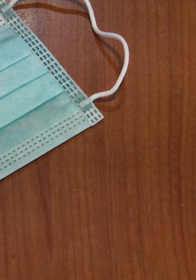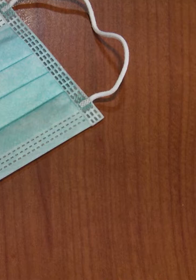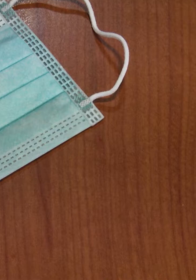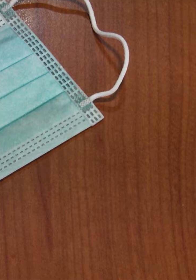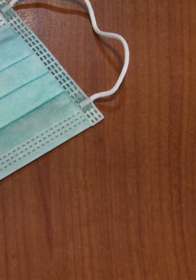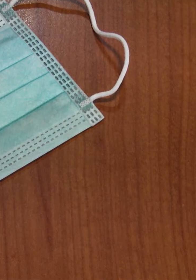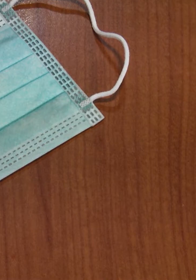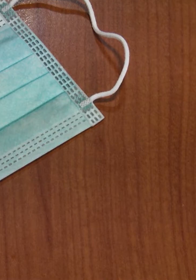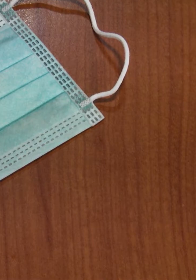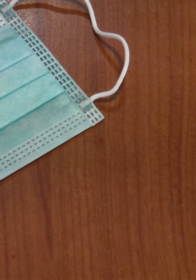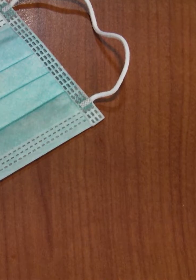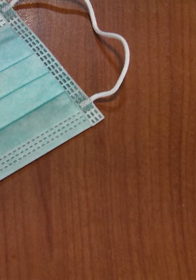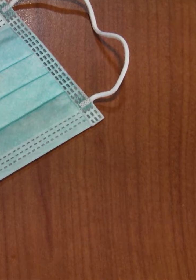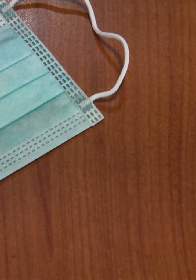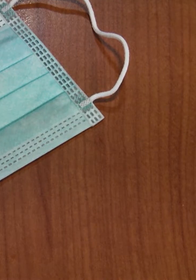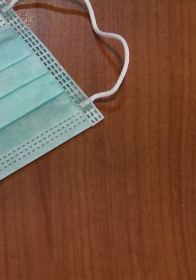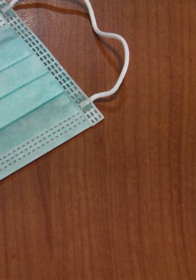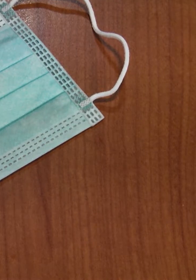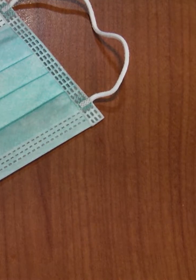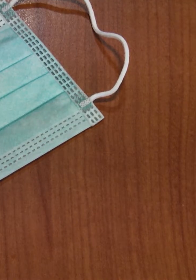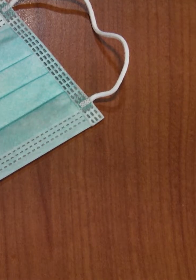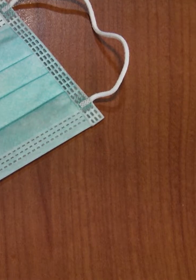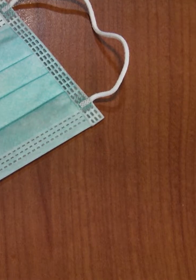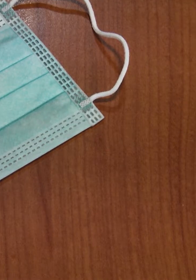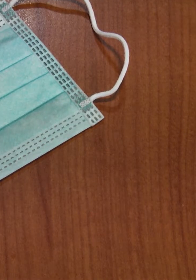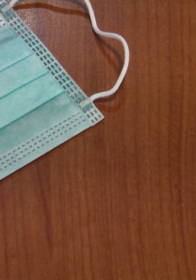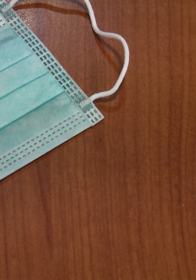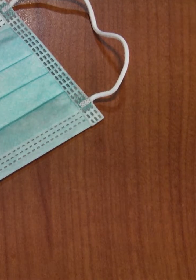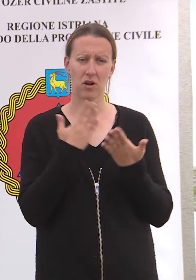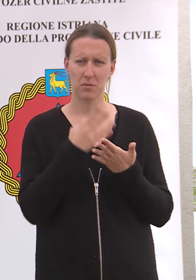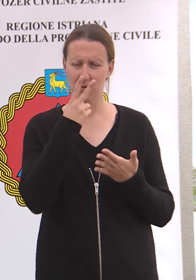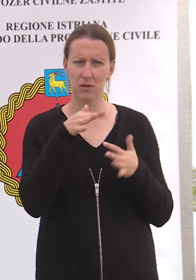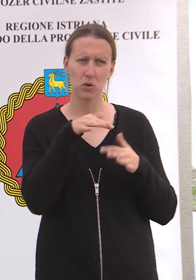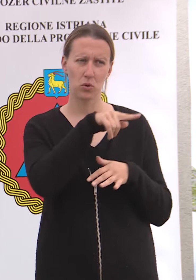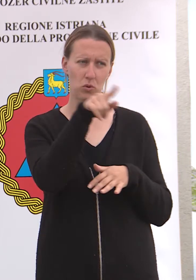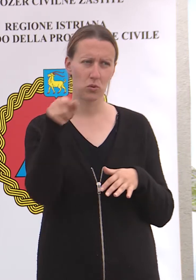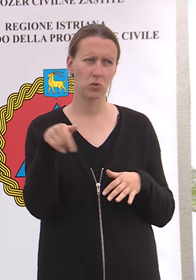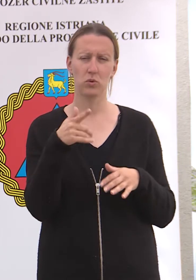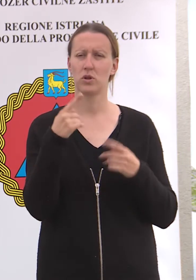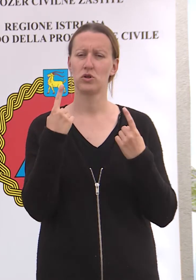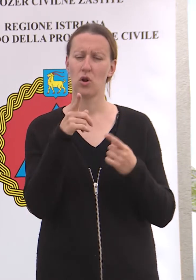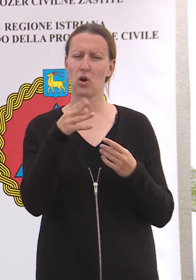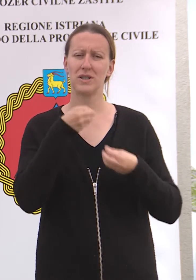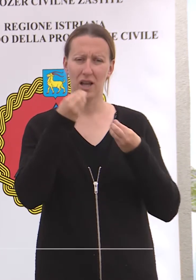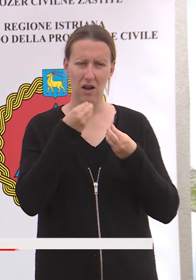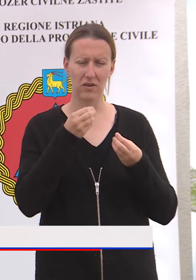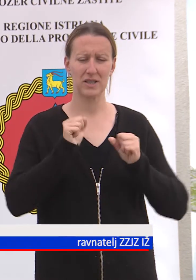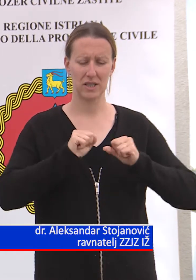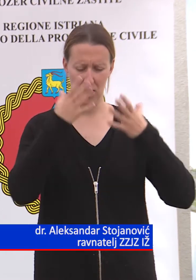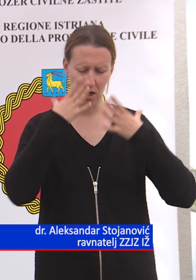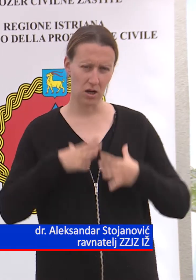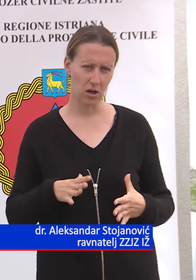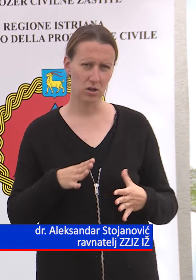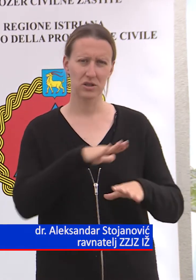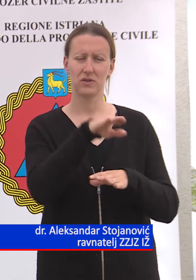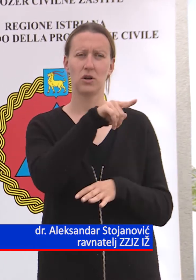epidemioloških promjena vezanih za mjere. Zahvalio bi vidim građane, znači ostaje one preporuke osobne zaštite,